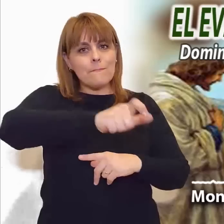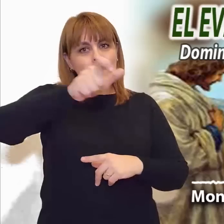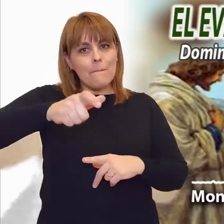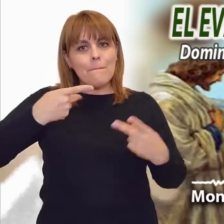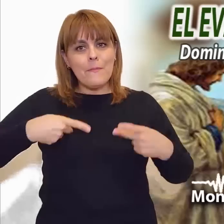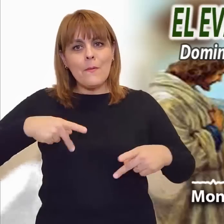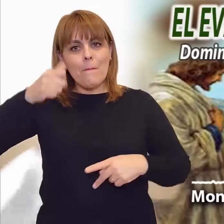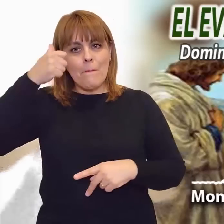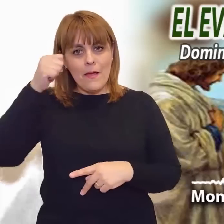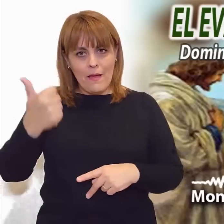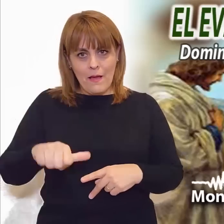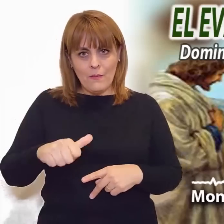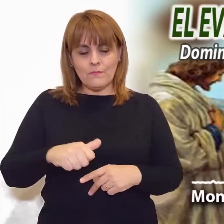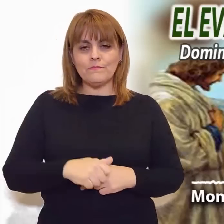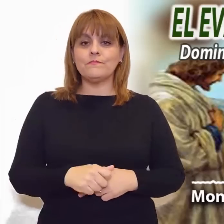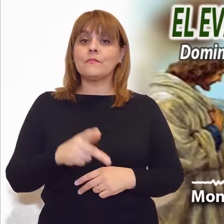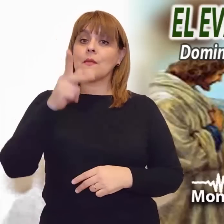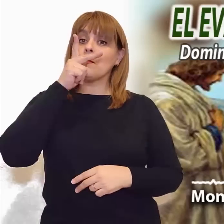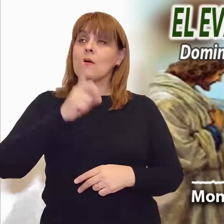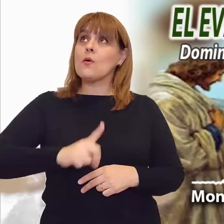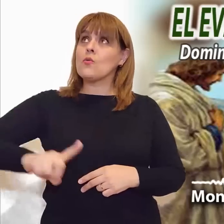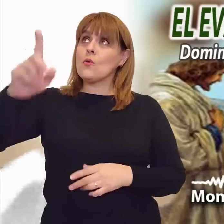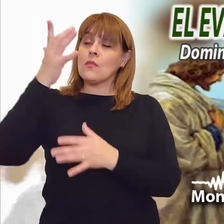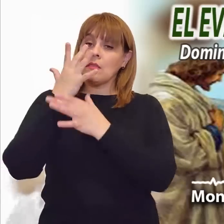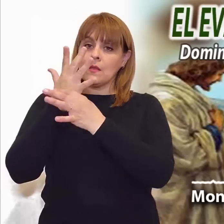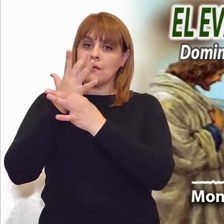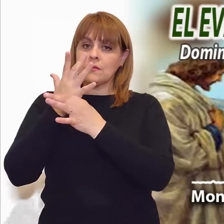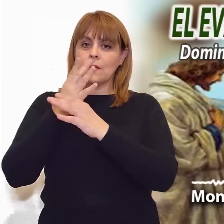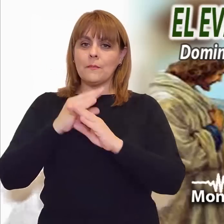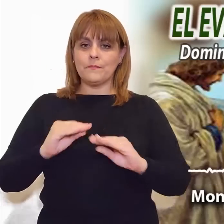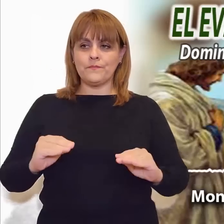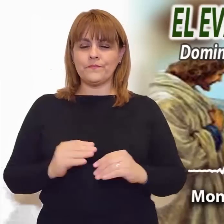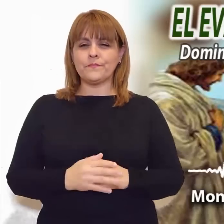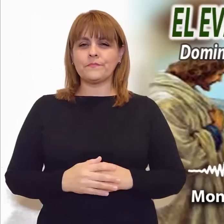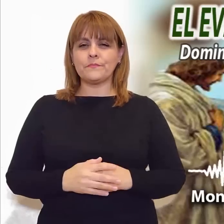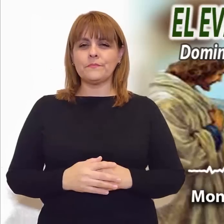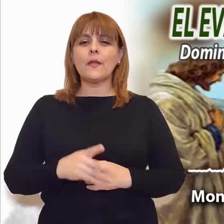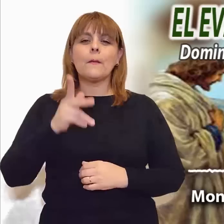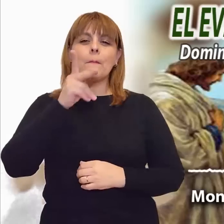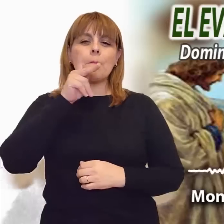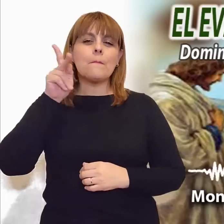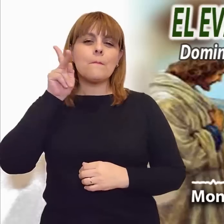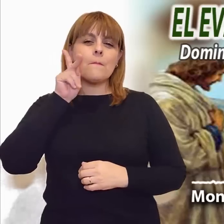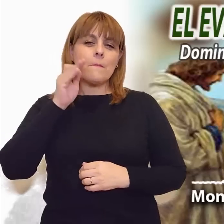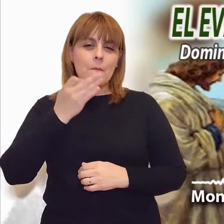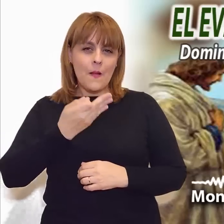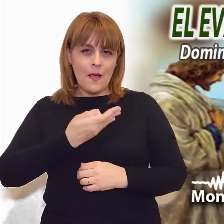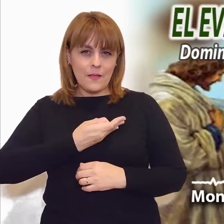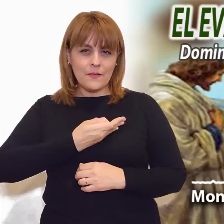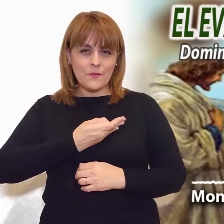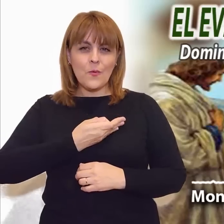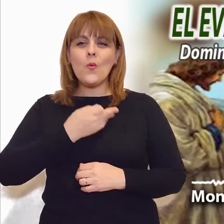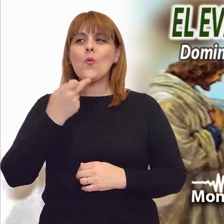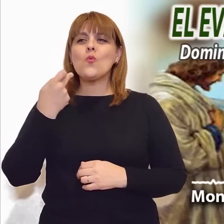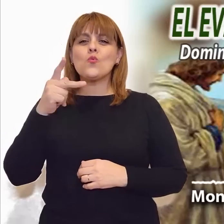viéndolo con misericordia, lo eligió. Y en muchas ocasiones hace alusión a su propia vida,